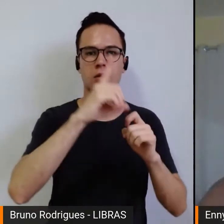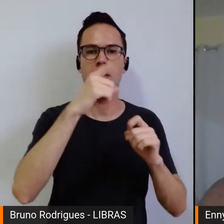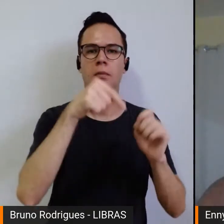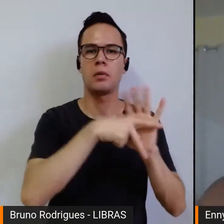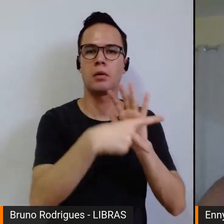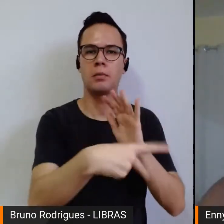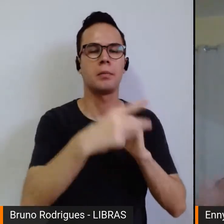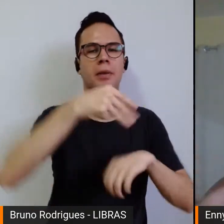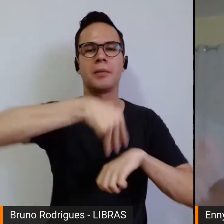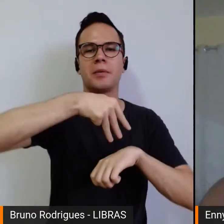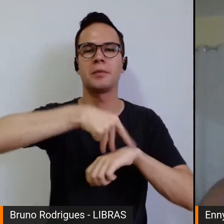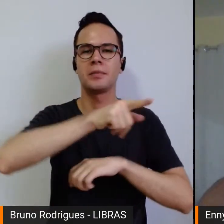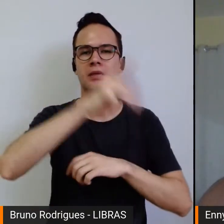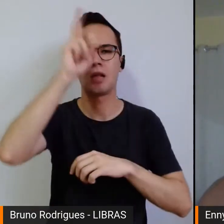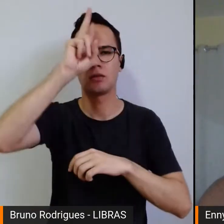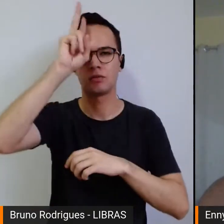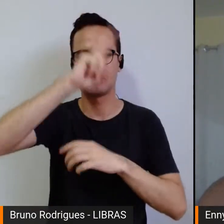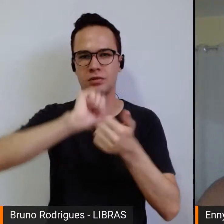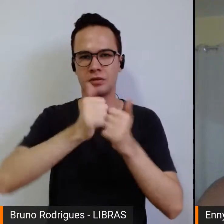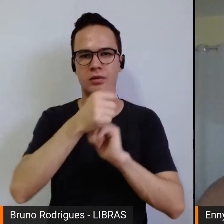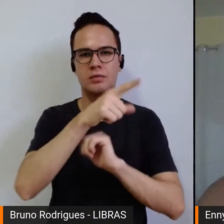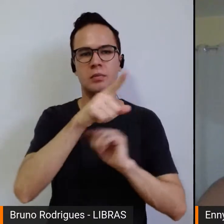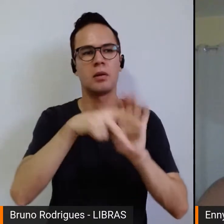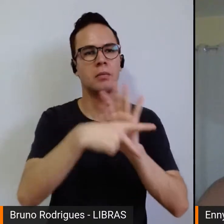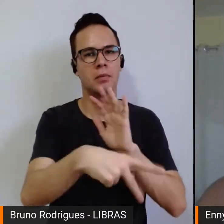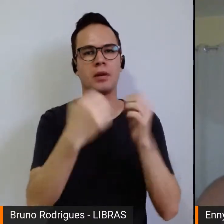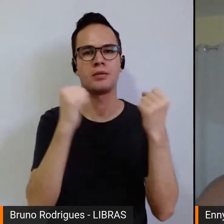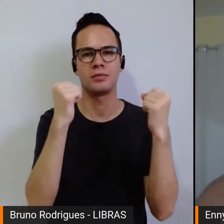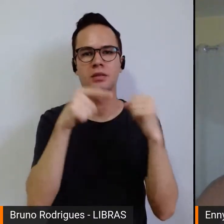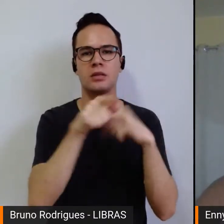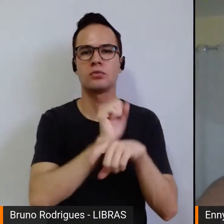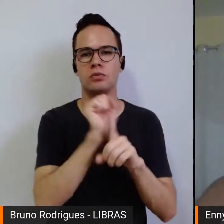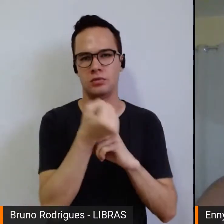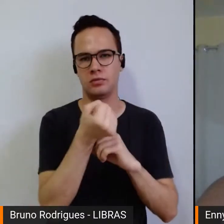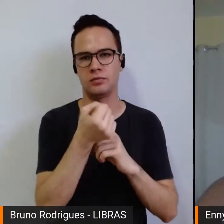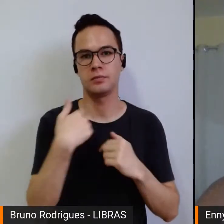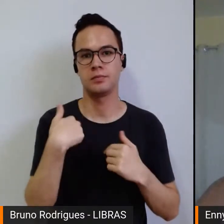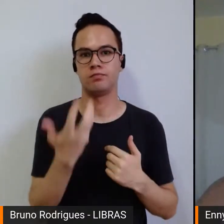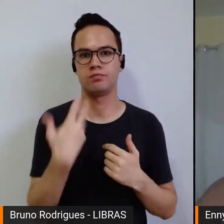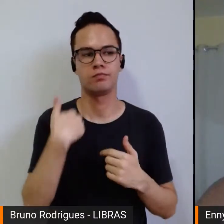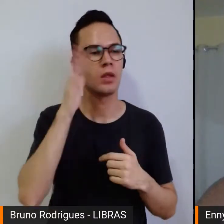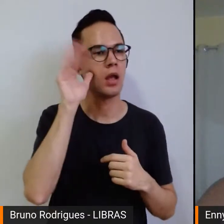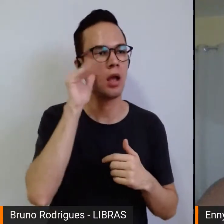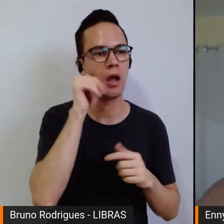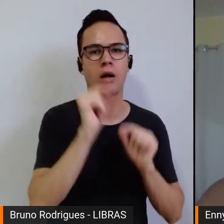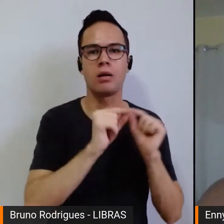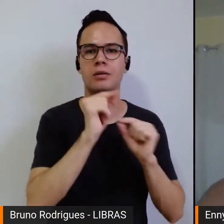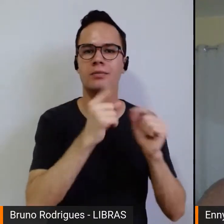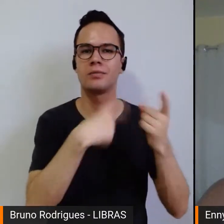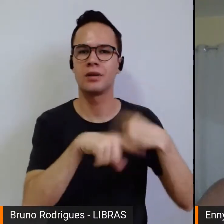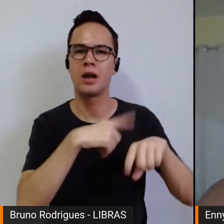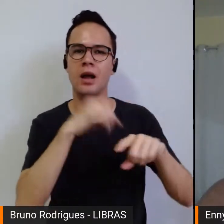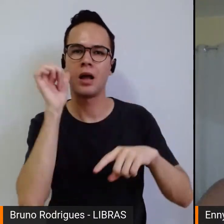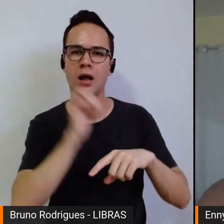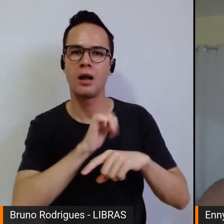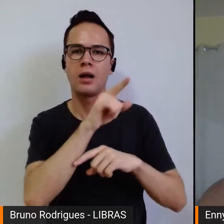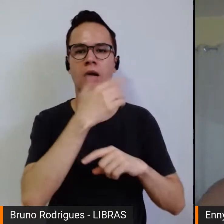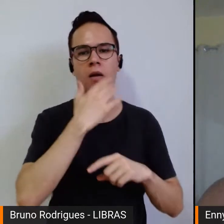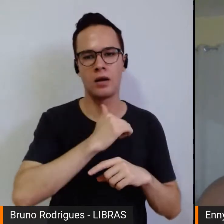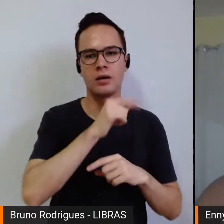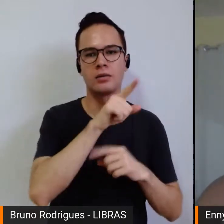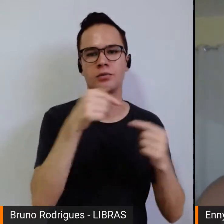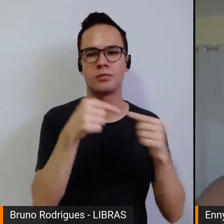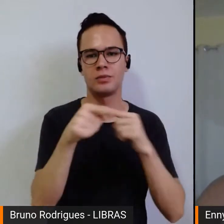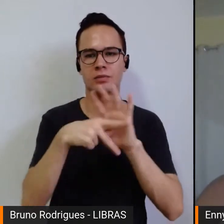mestrado em história da educação física e meu doutorado em história, história social. Eu queria saber mais sobre essa relação da mulher e gênero, mulher e